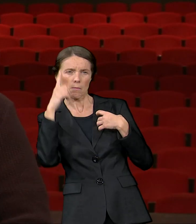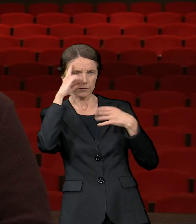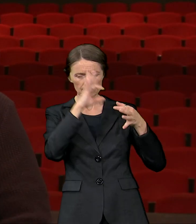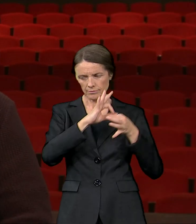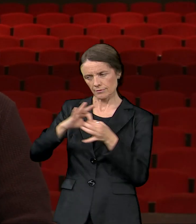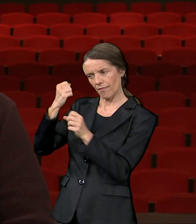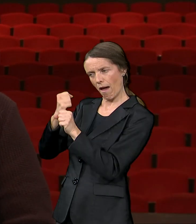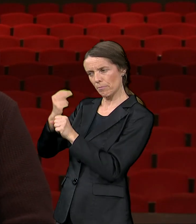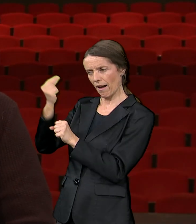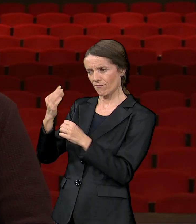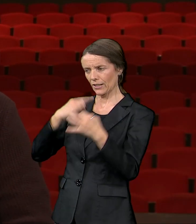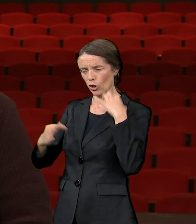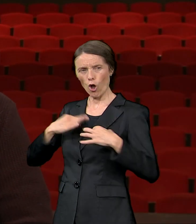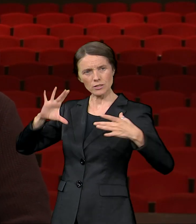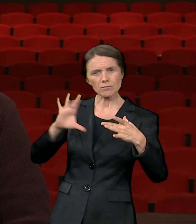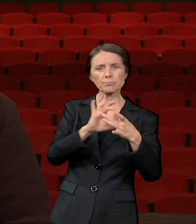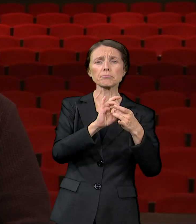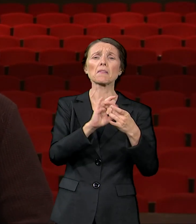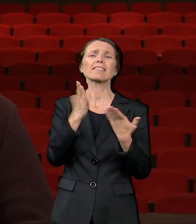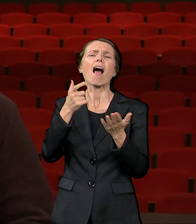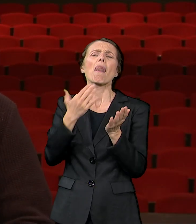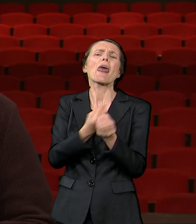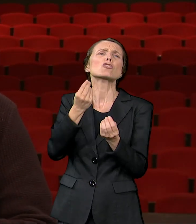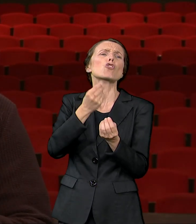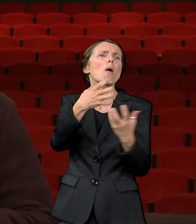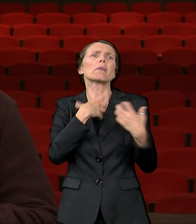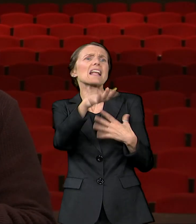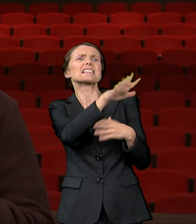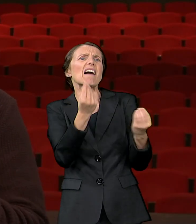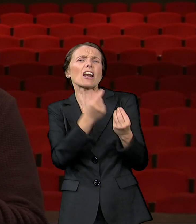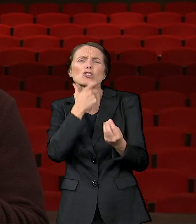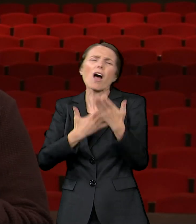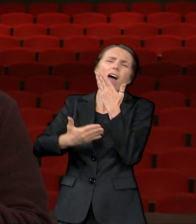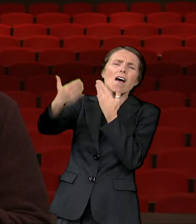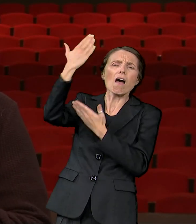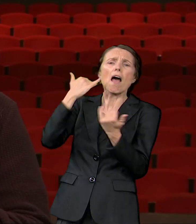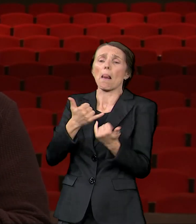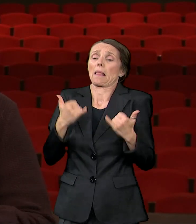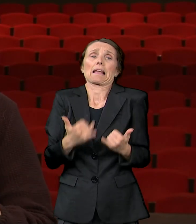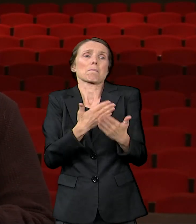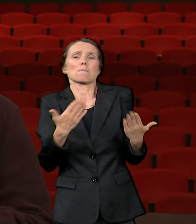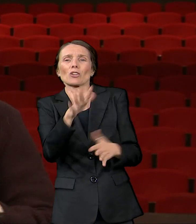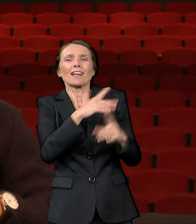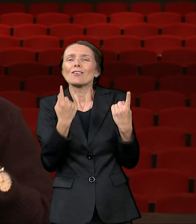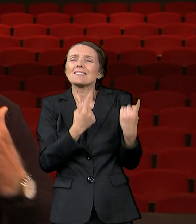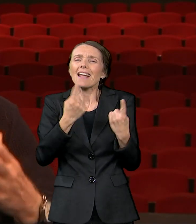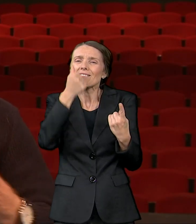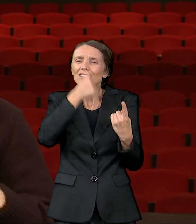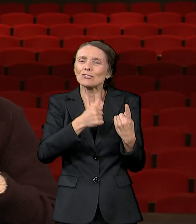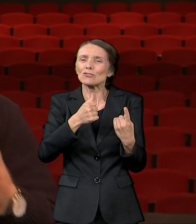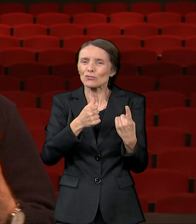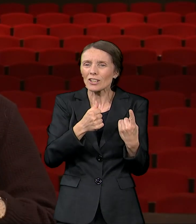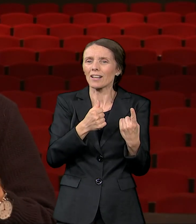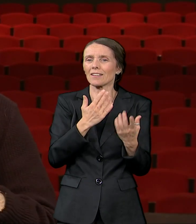savremeni, ali u svakom slučaju to je nešto što našem liku daje u